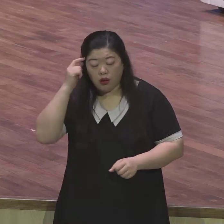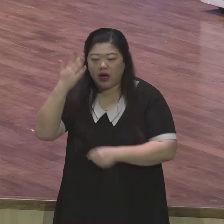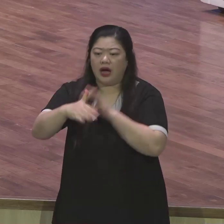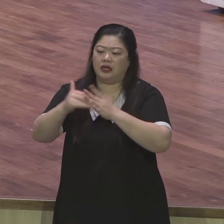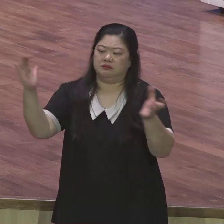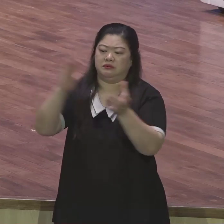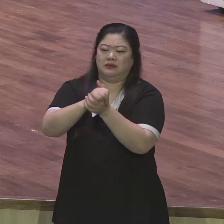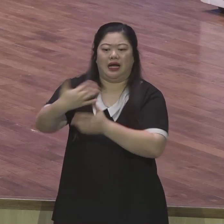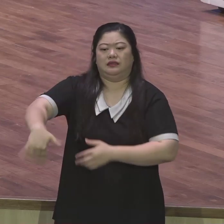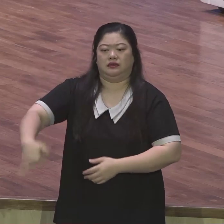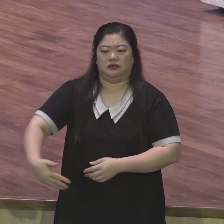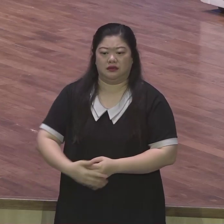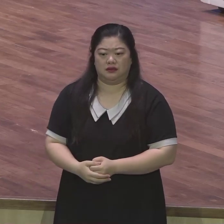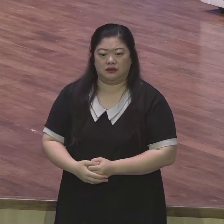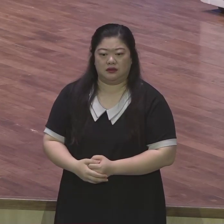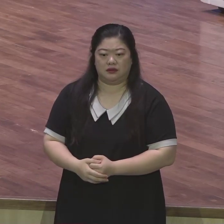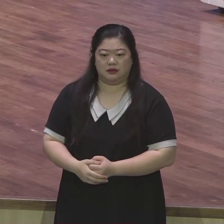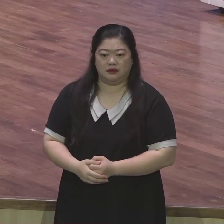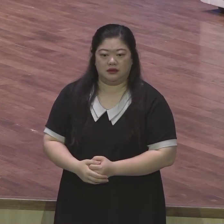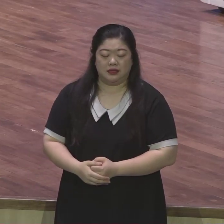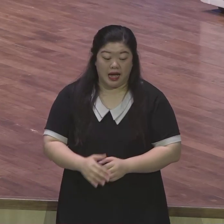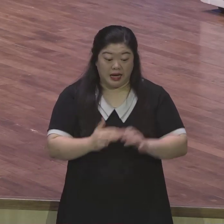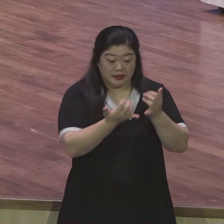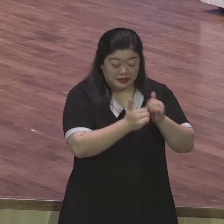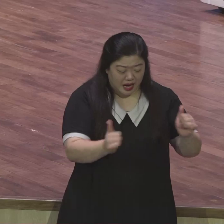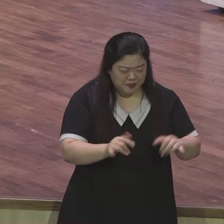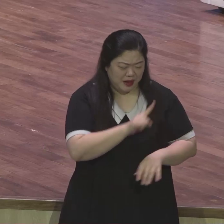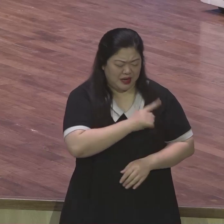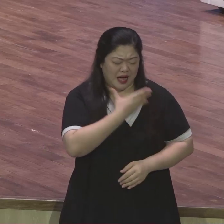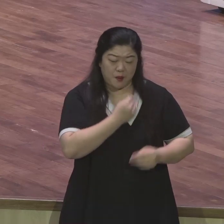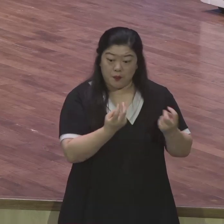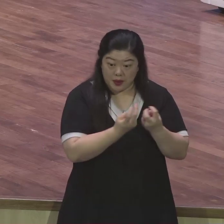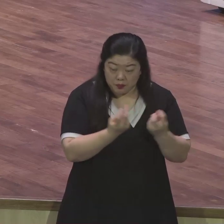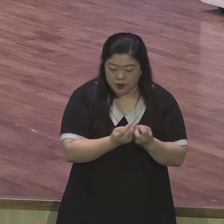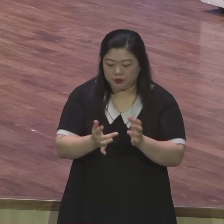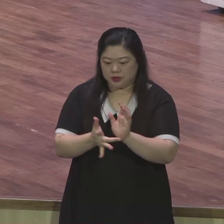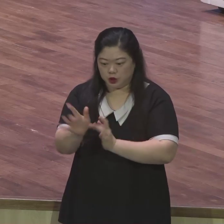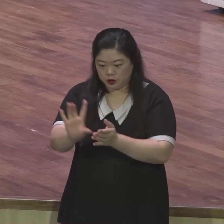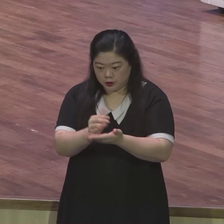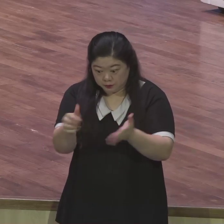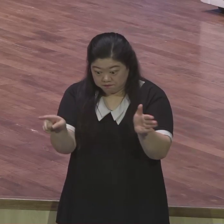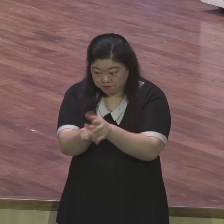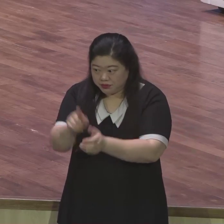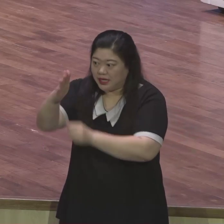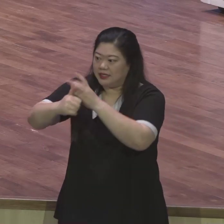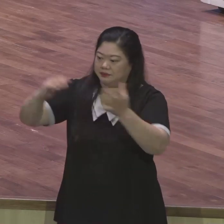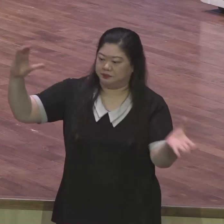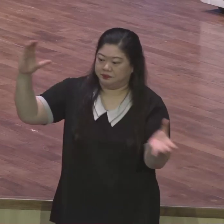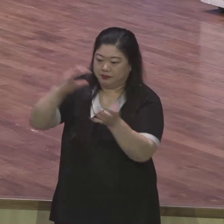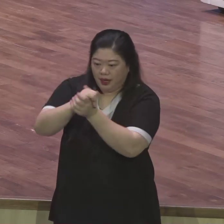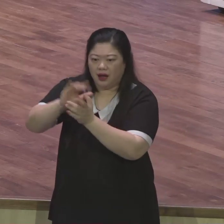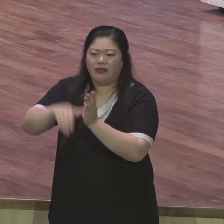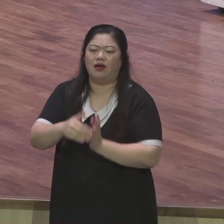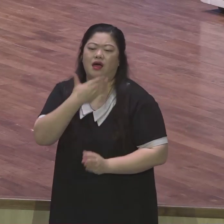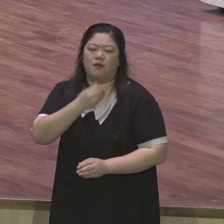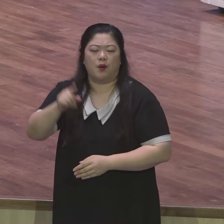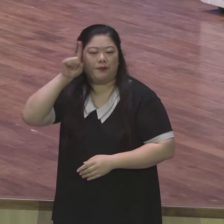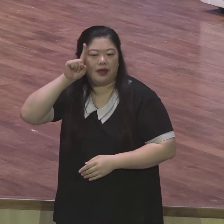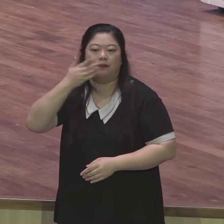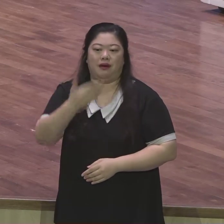아닙니다 하나님 떠난 인간의 유일한 복은 바로 예수 그리스도입니다 그게 우리가 가진 영원한 소유예요 그래서